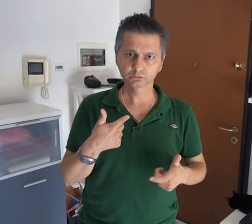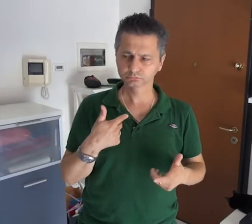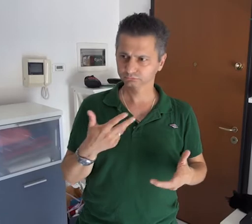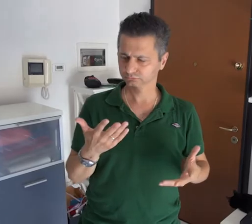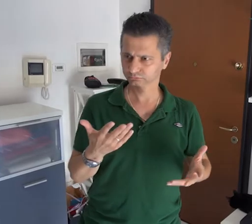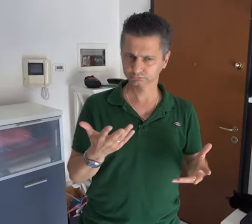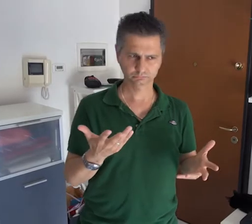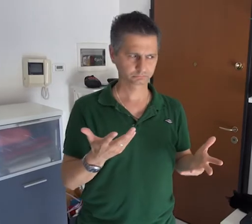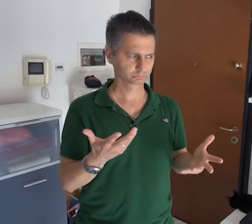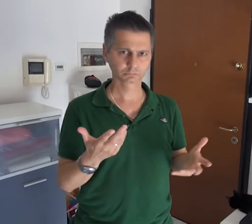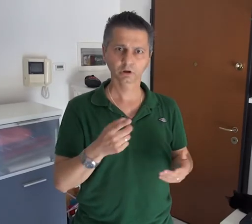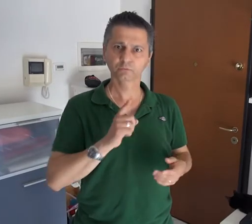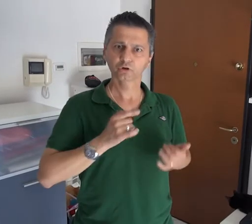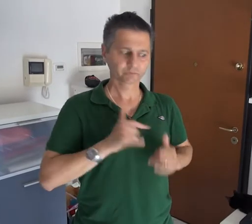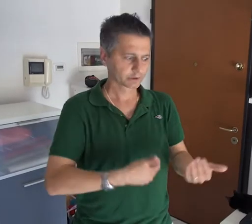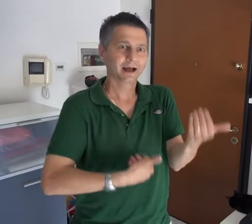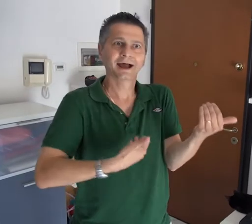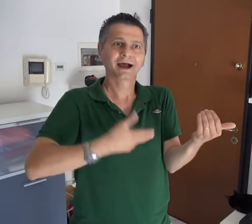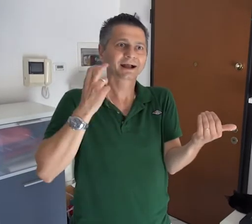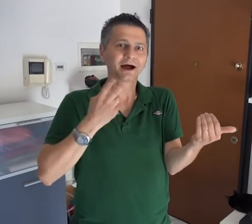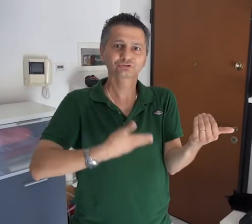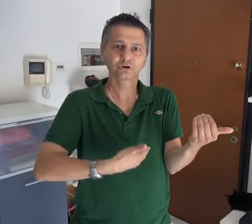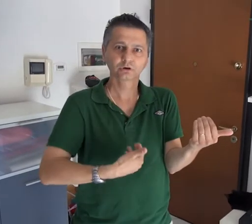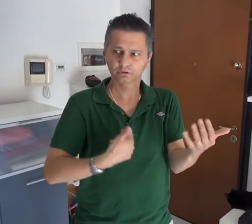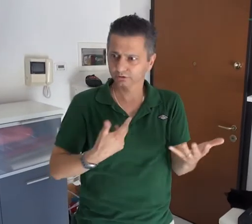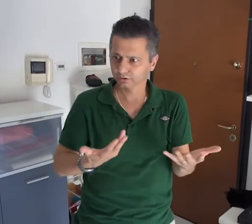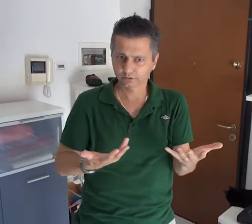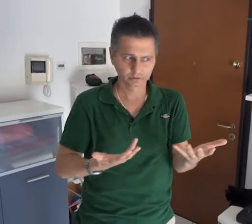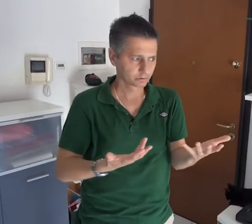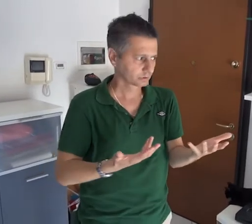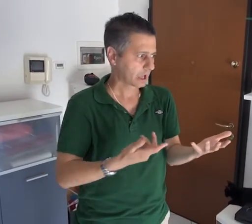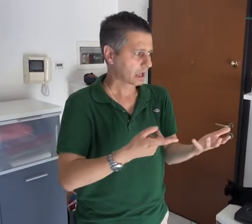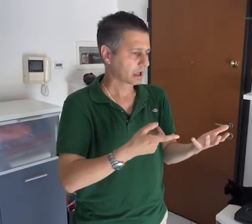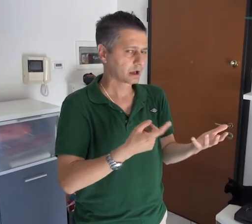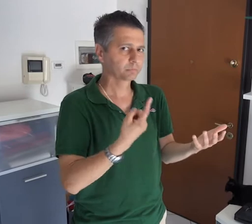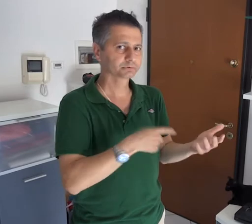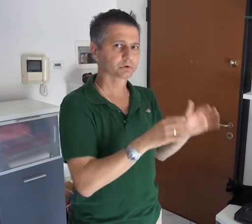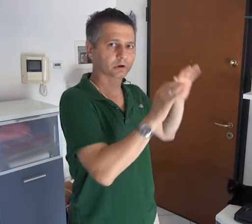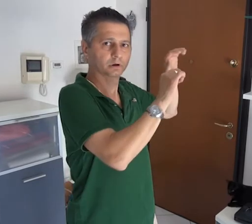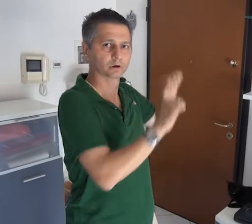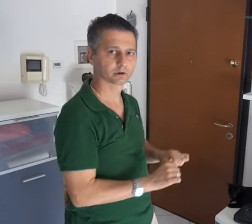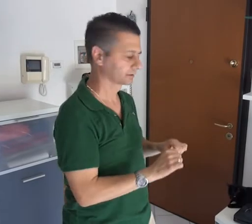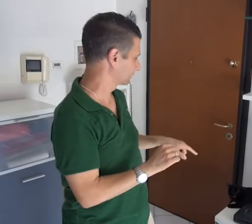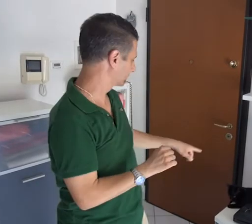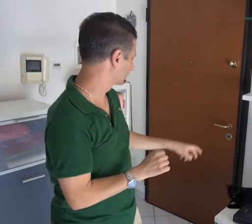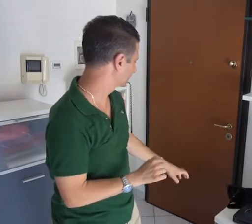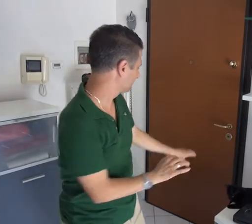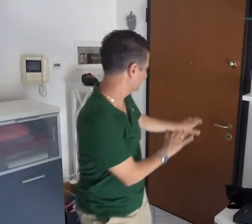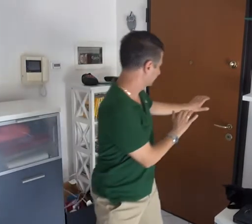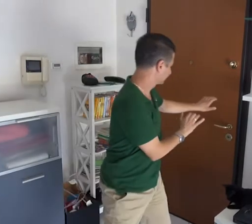e questo si sono bloccati, sono rimasti perplessi e avevano il gatto in braccio. quindi è andata